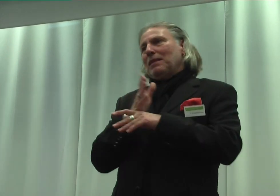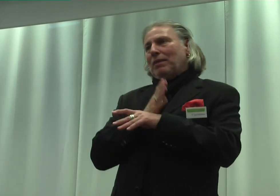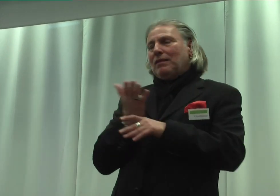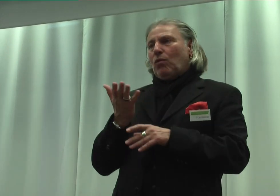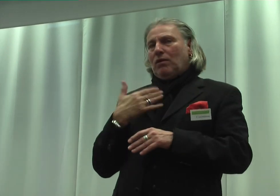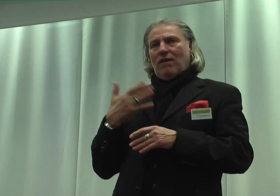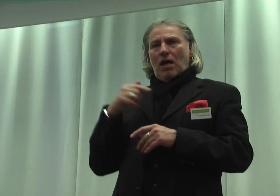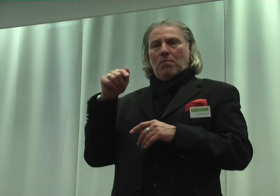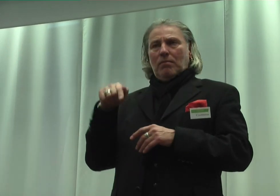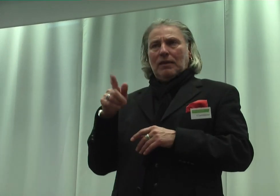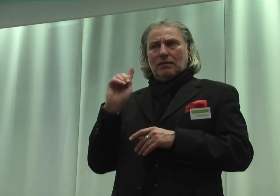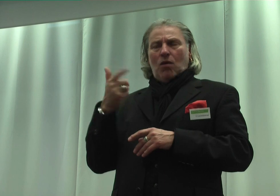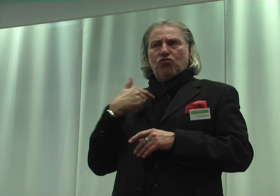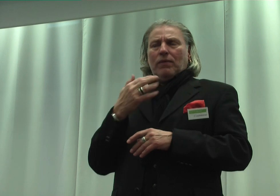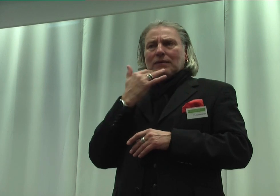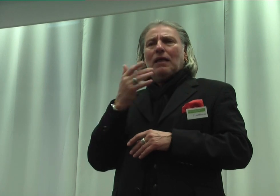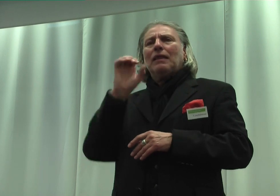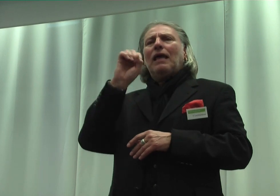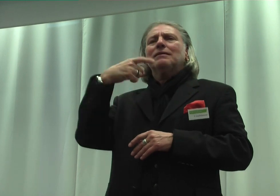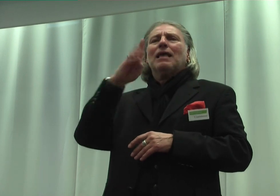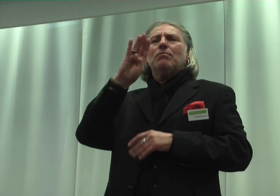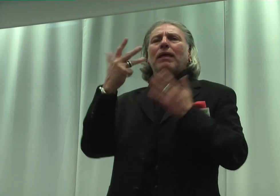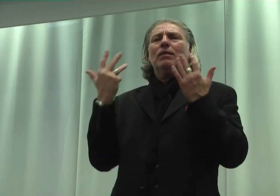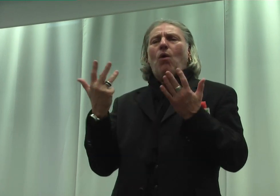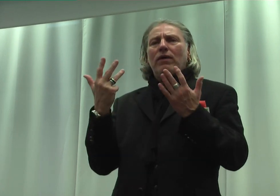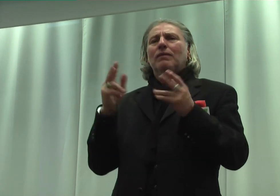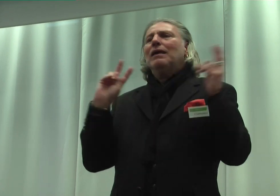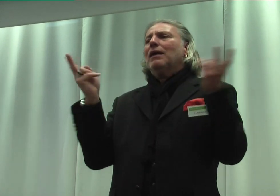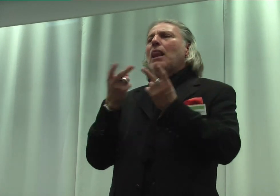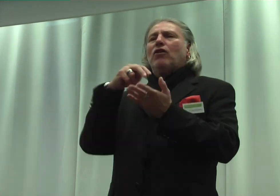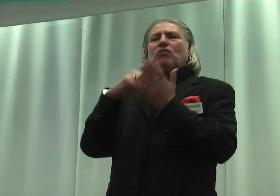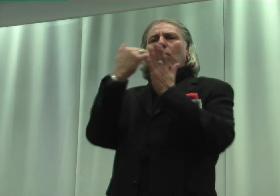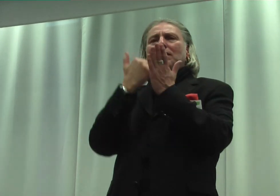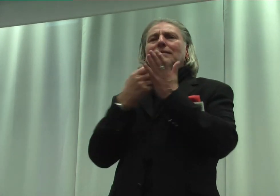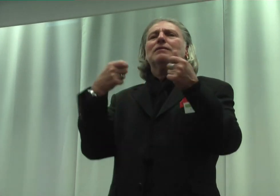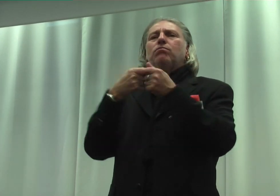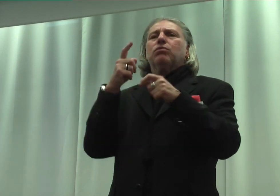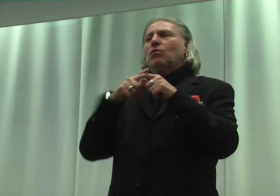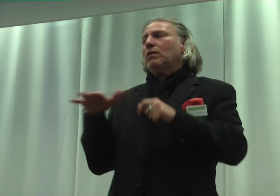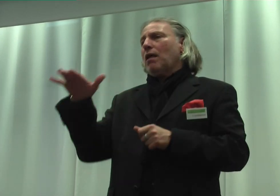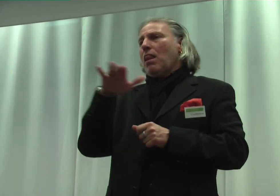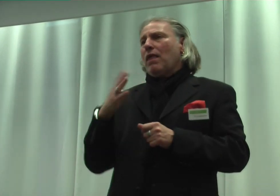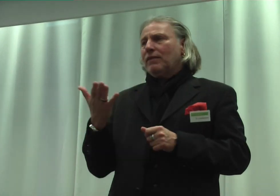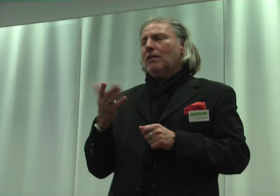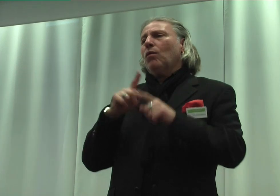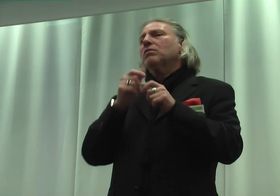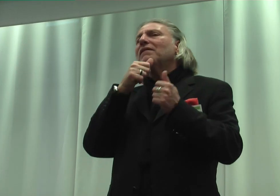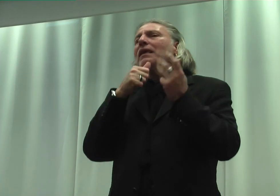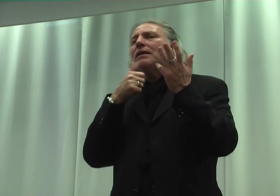Gleichstellungsgesetze des Bundes und der Länder und vieles andere, für uns ganz